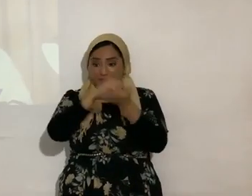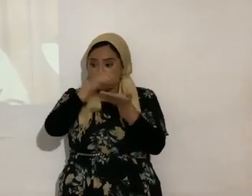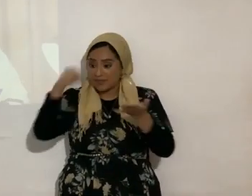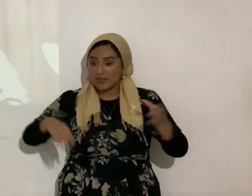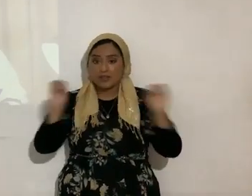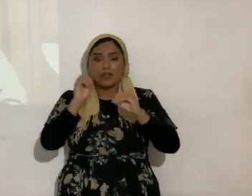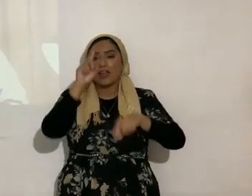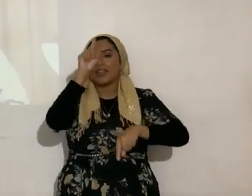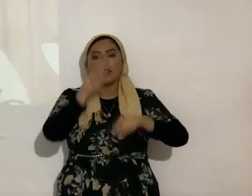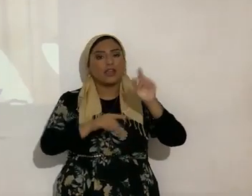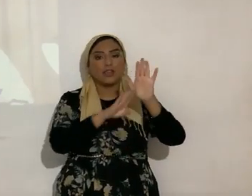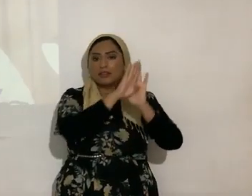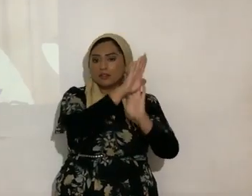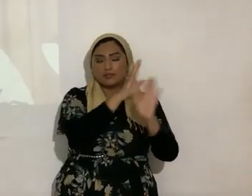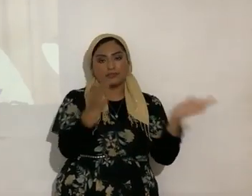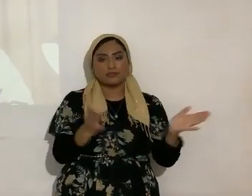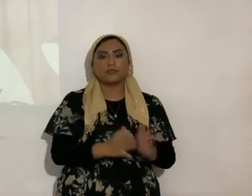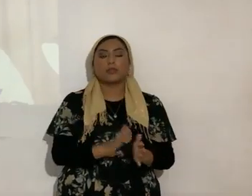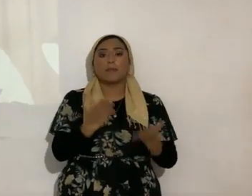sido tu falta de percepción que te dice,